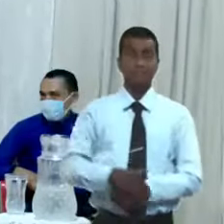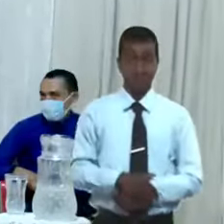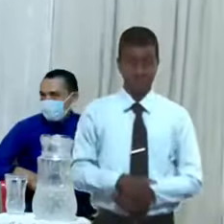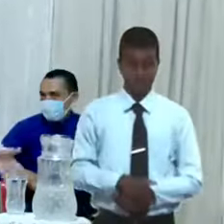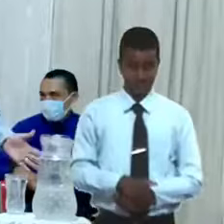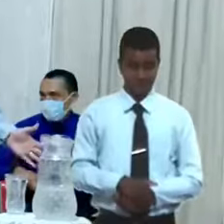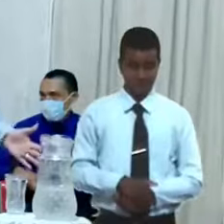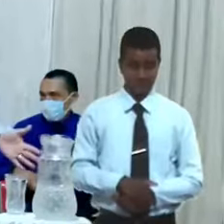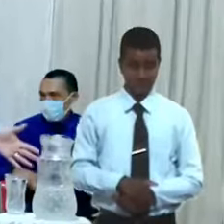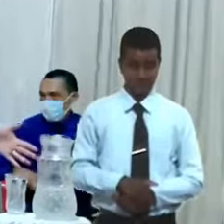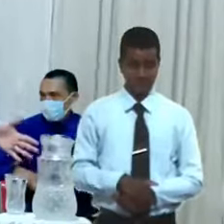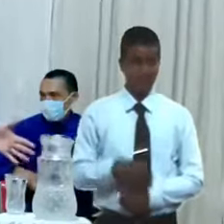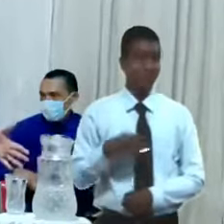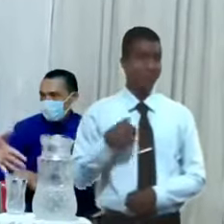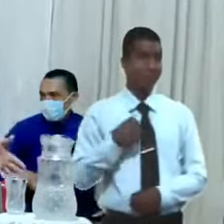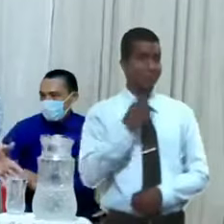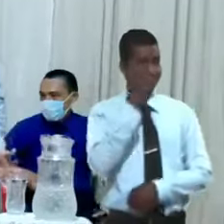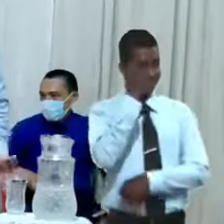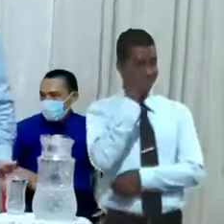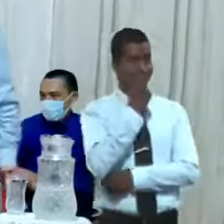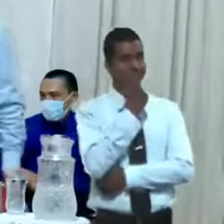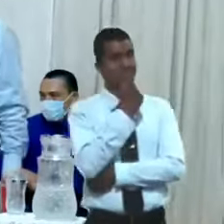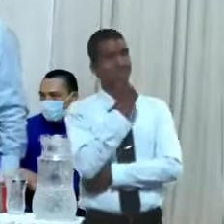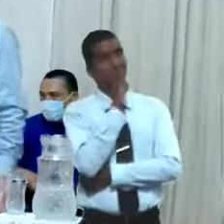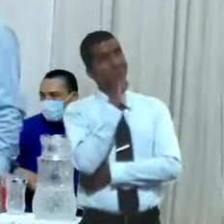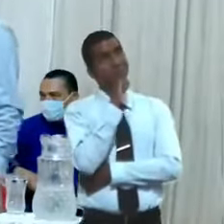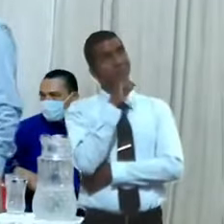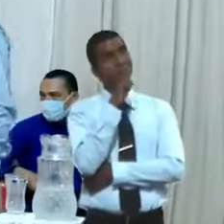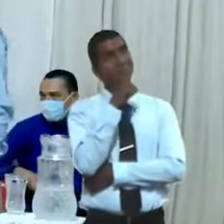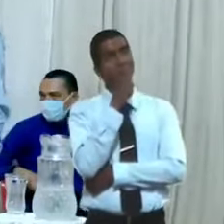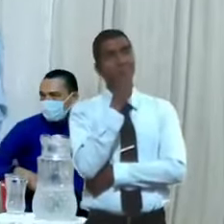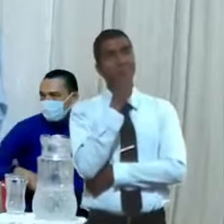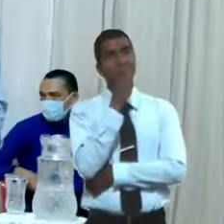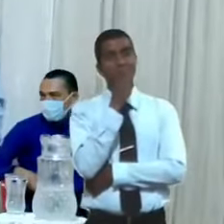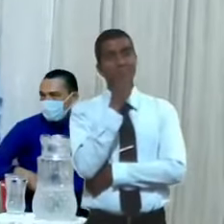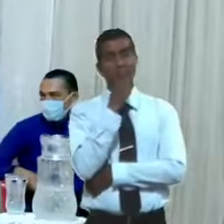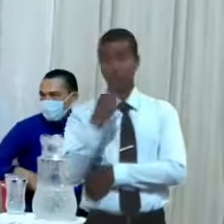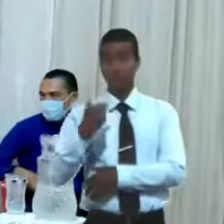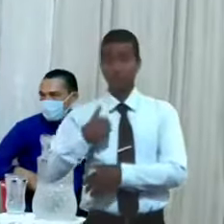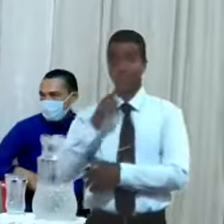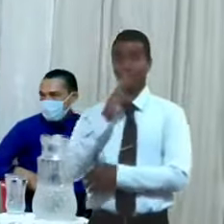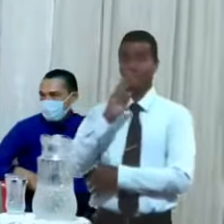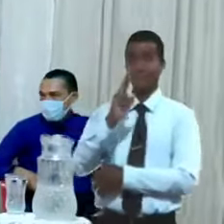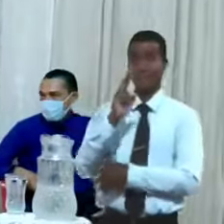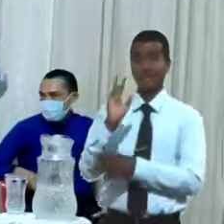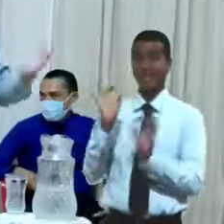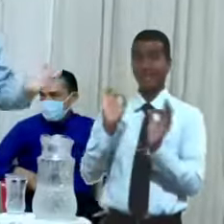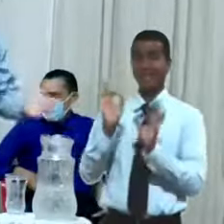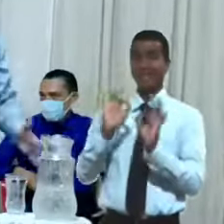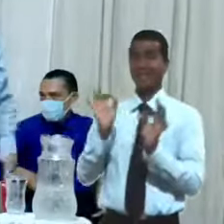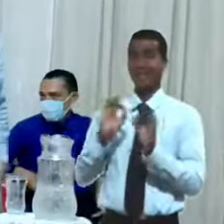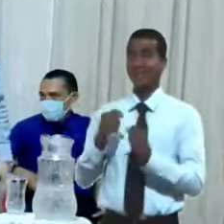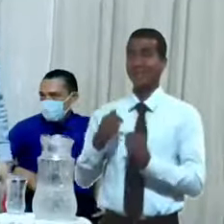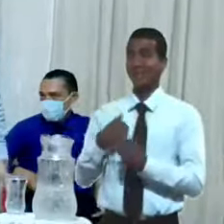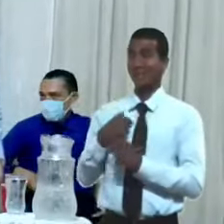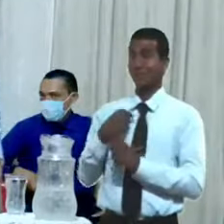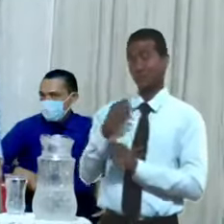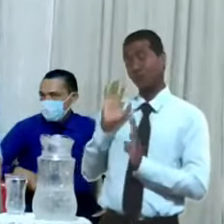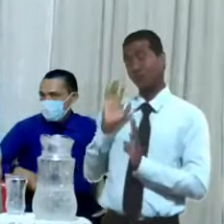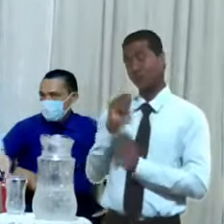Y entonces, pues sí. Dice el hombre, no tuve respuesta. Yo le dije, es muy sencillo.